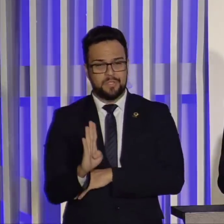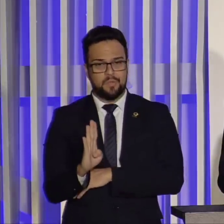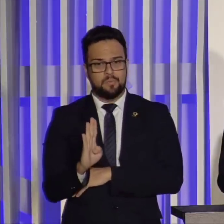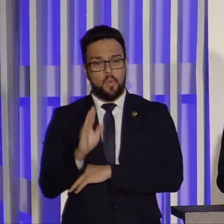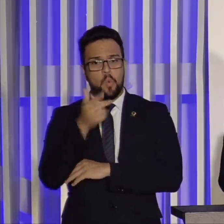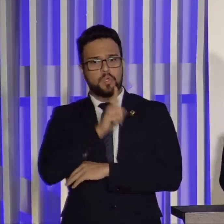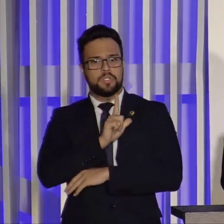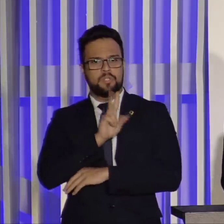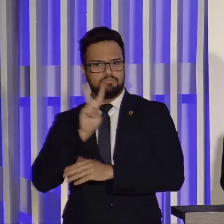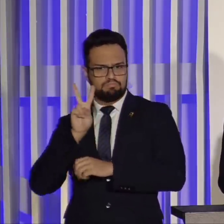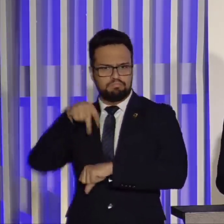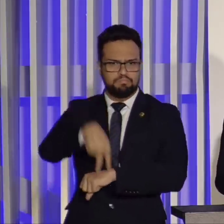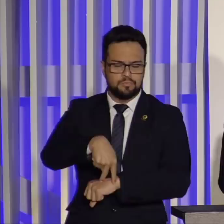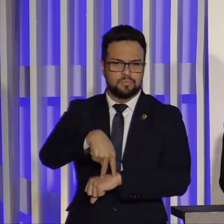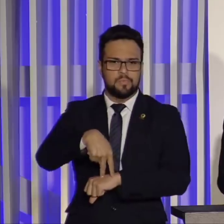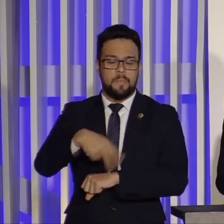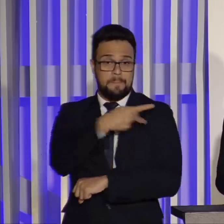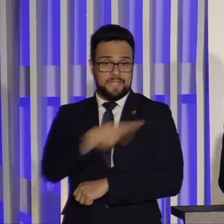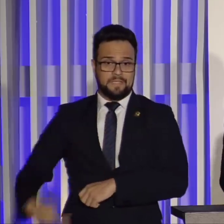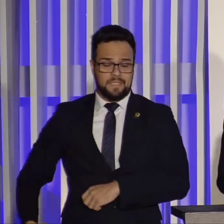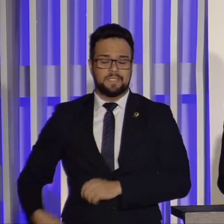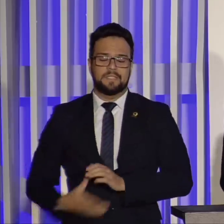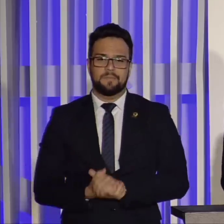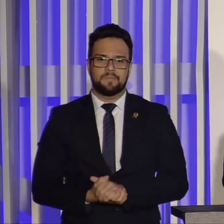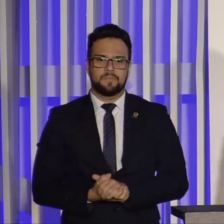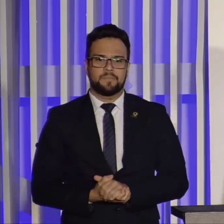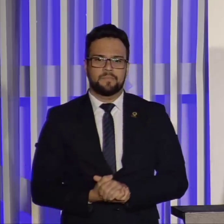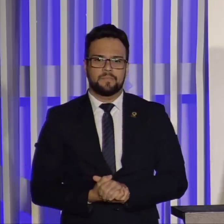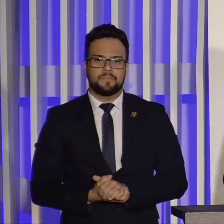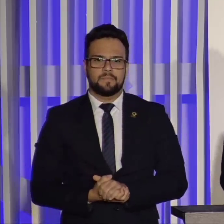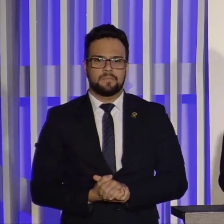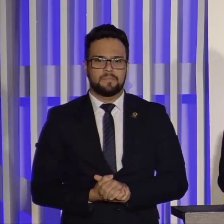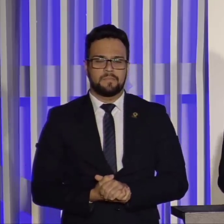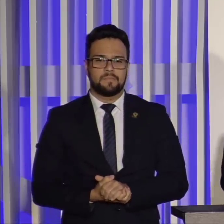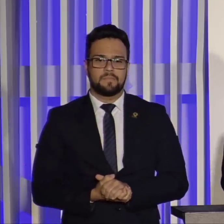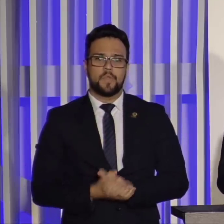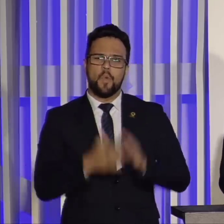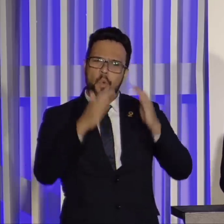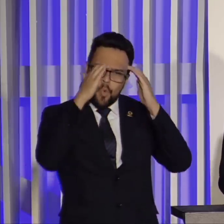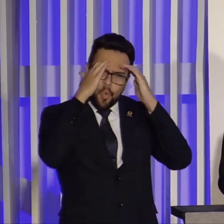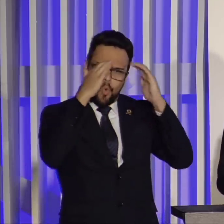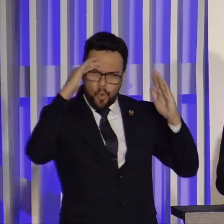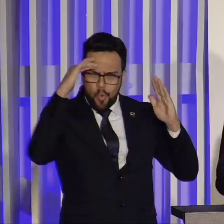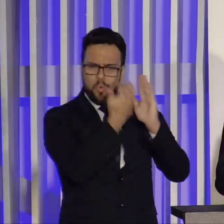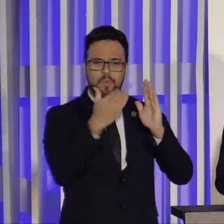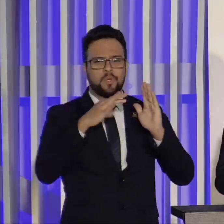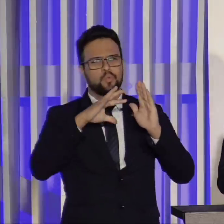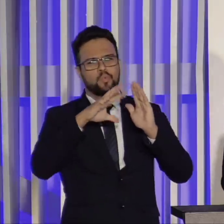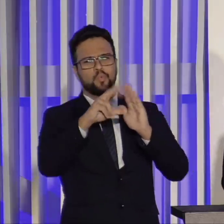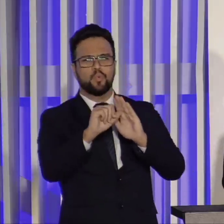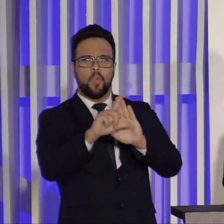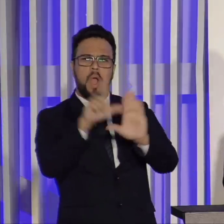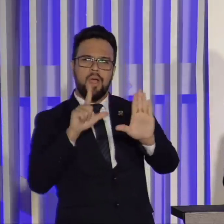e busca cumprir tudo aquilo que falou durante a